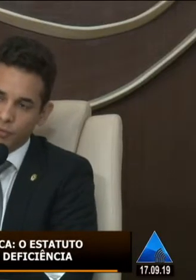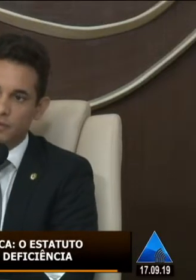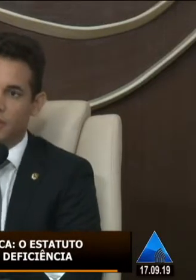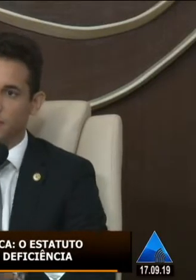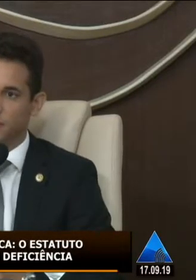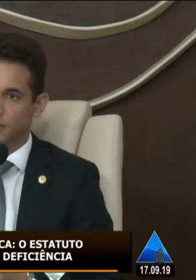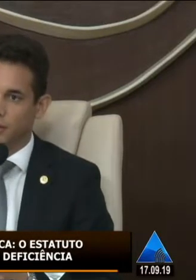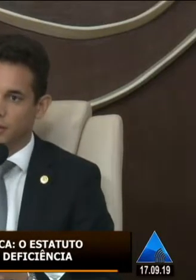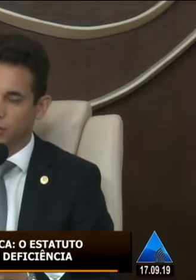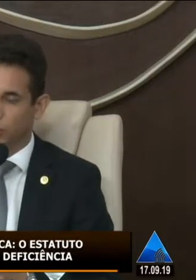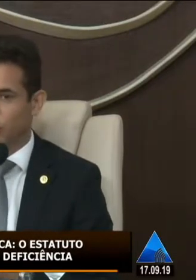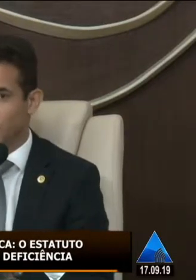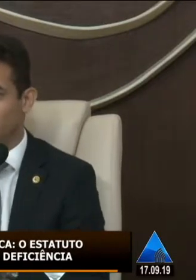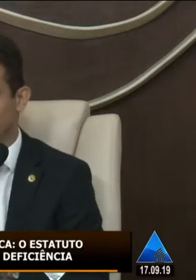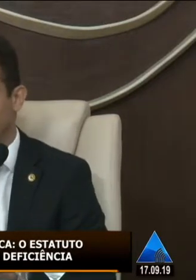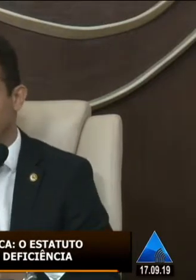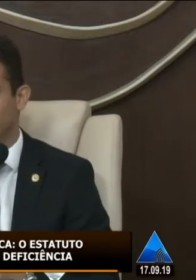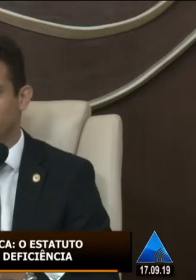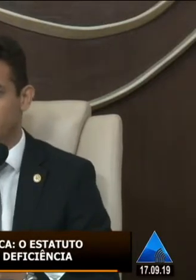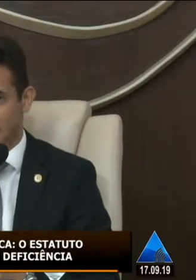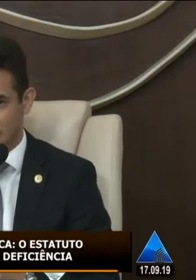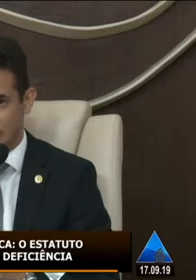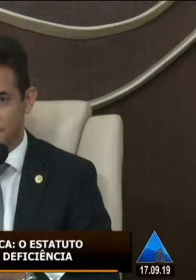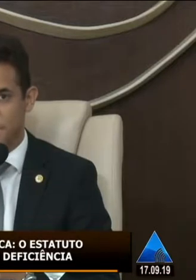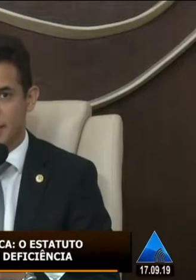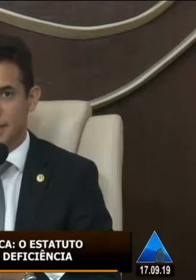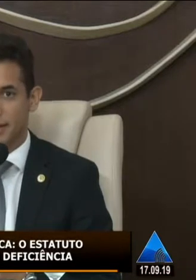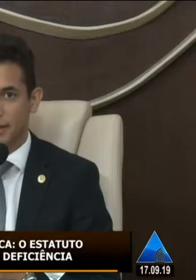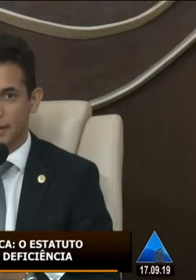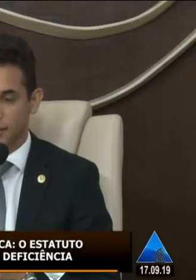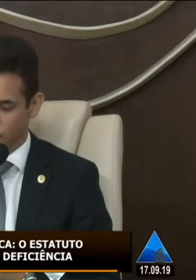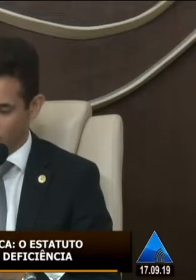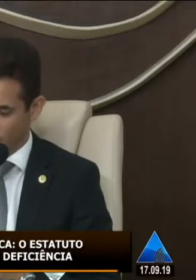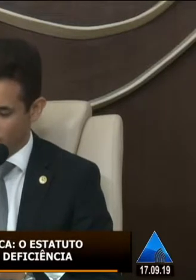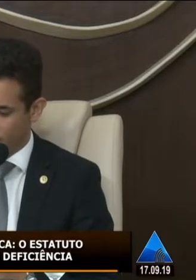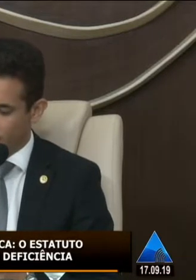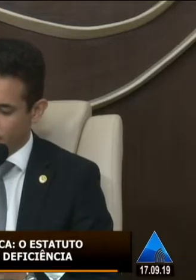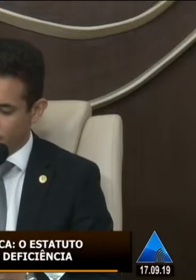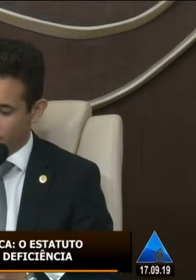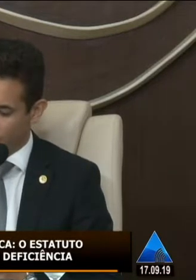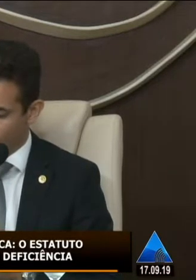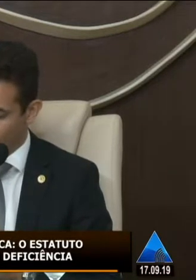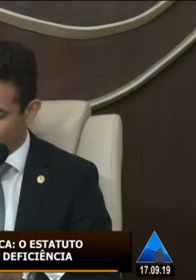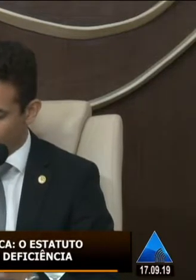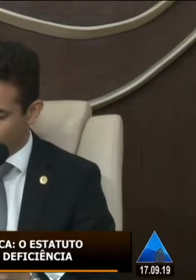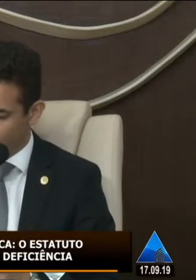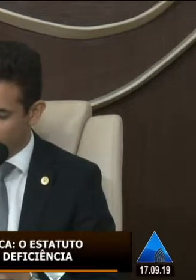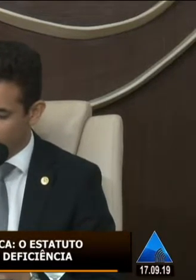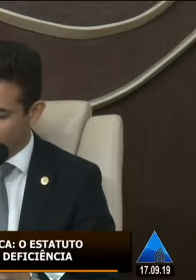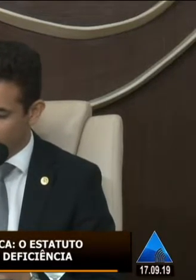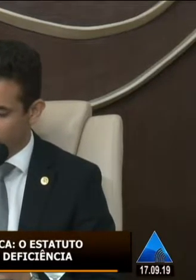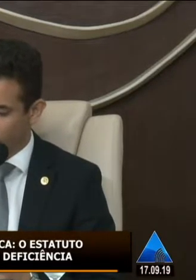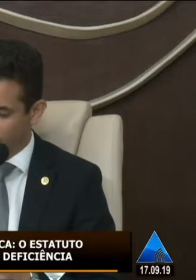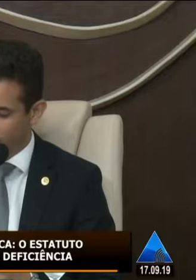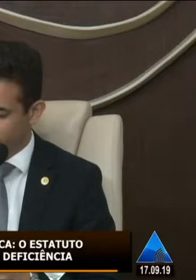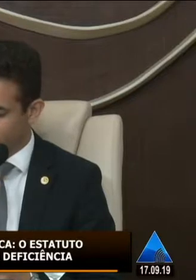com deficiência então deixei aqui para o final para me expressar de forma como propositor aqui dessa